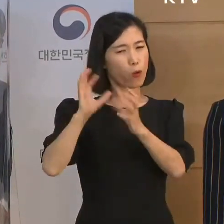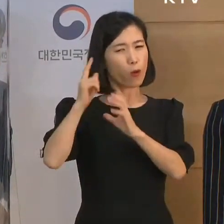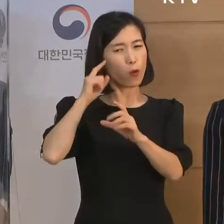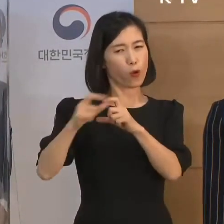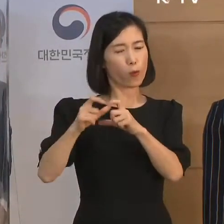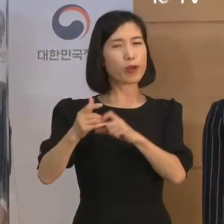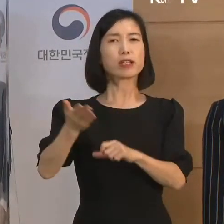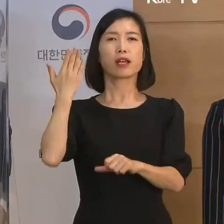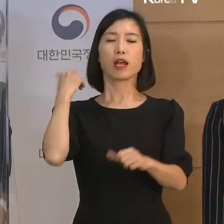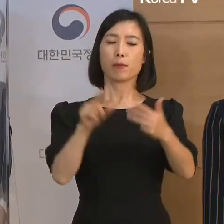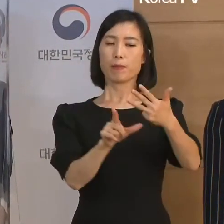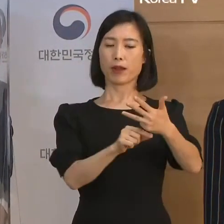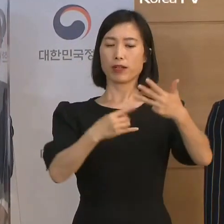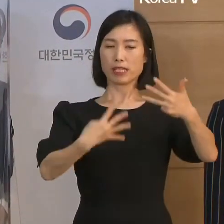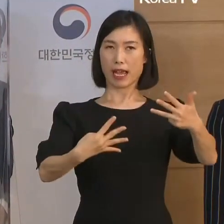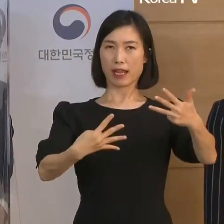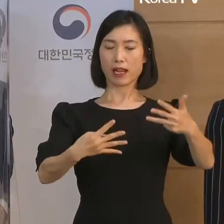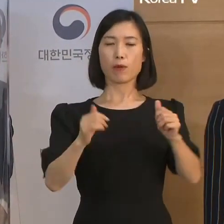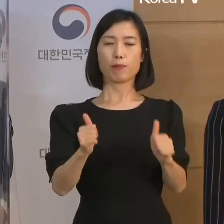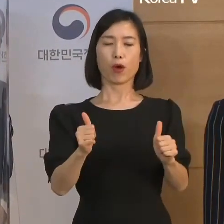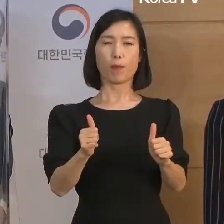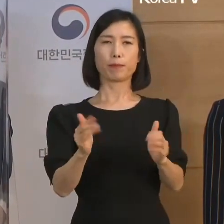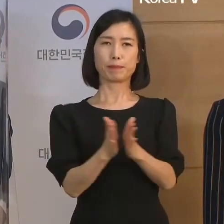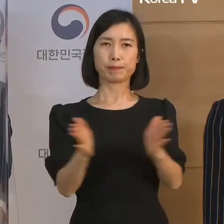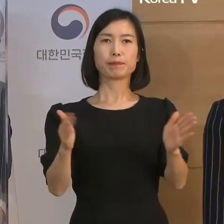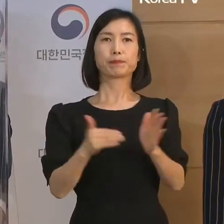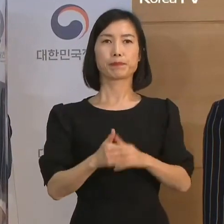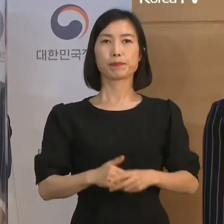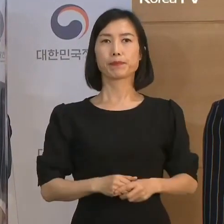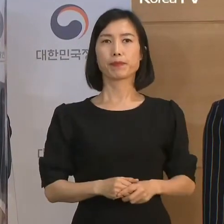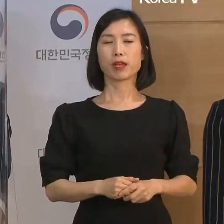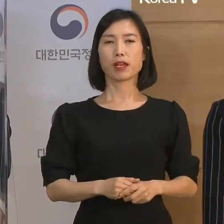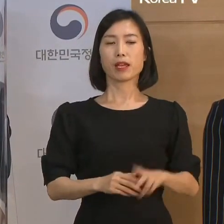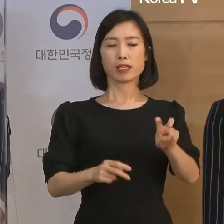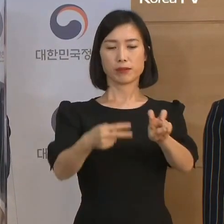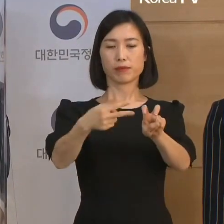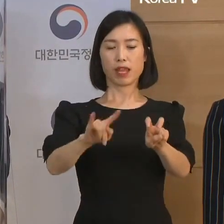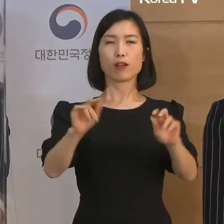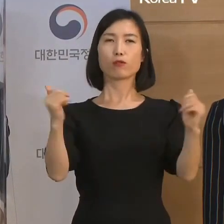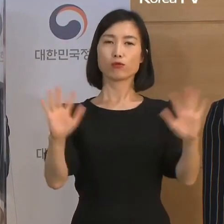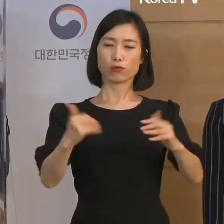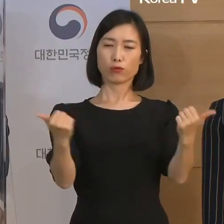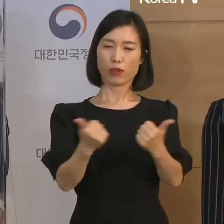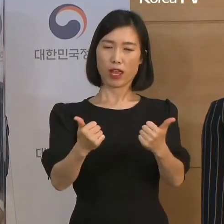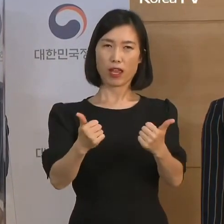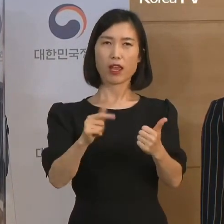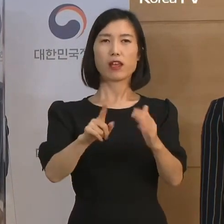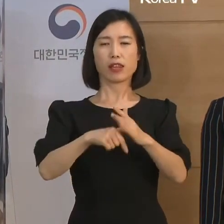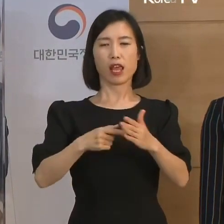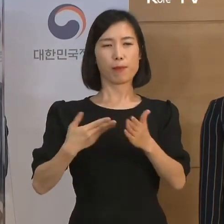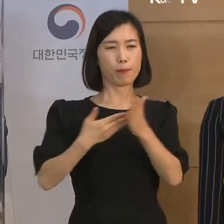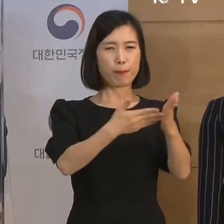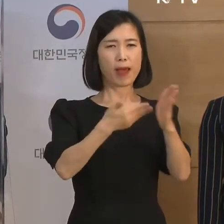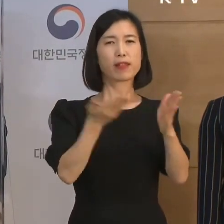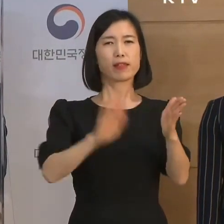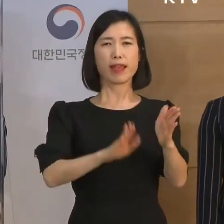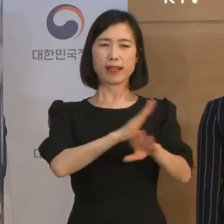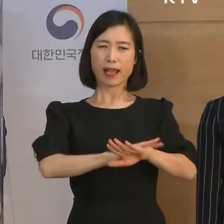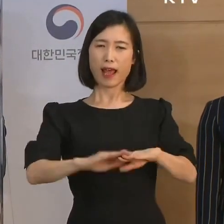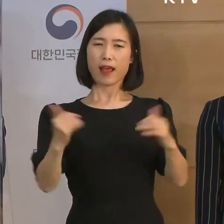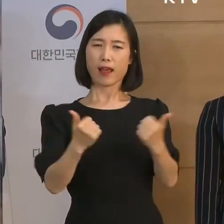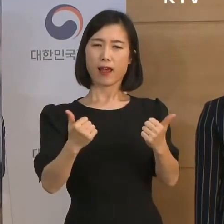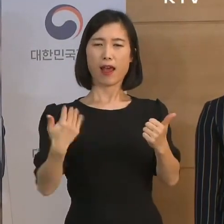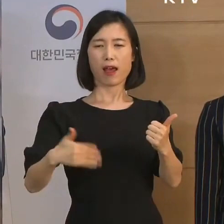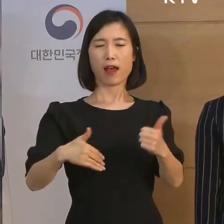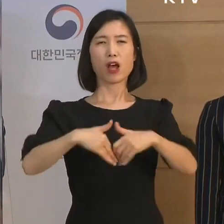지난 8월 4일 법안으로 발의되었습니다. 20대 국회에서 발의된 기존 법안이 제대로 논의되지 못하고